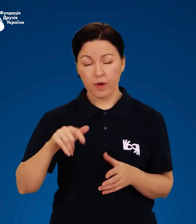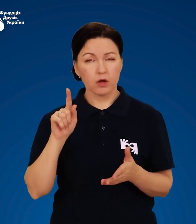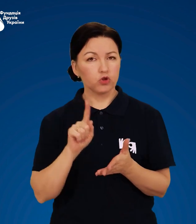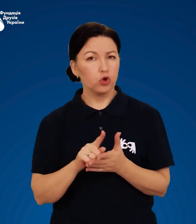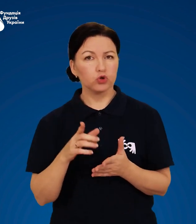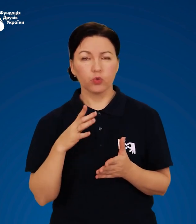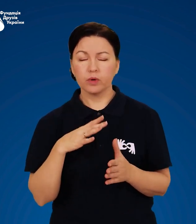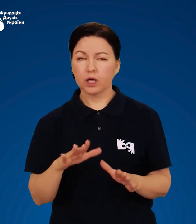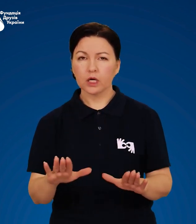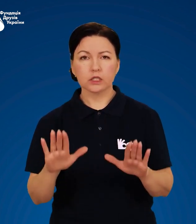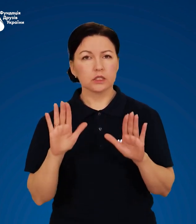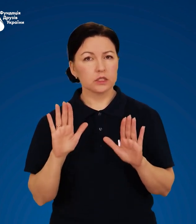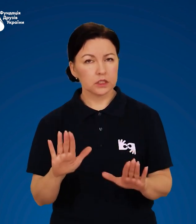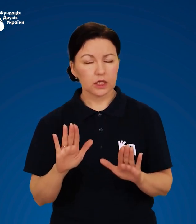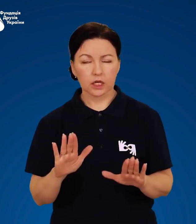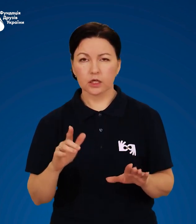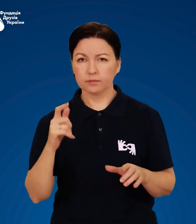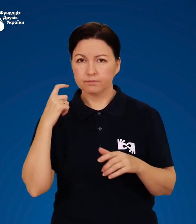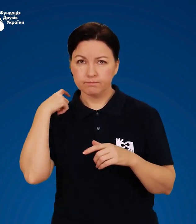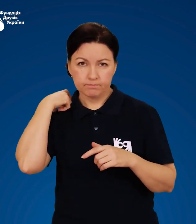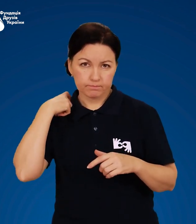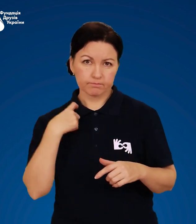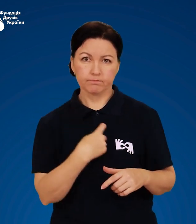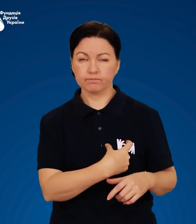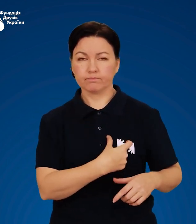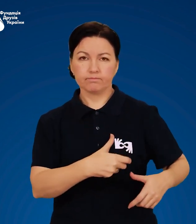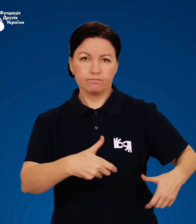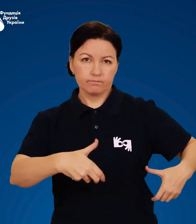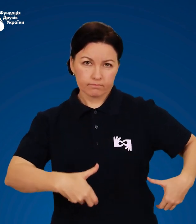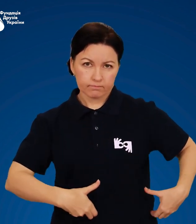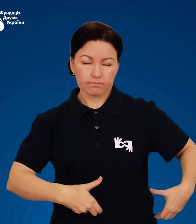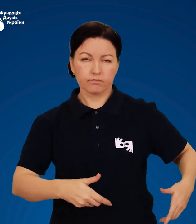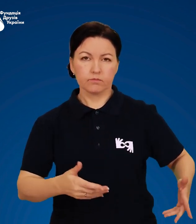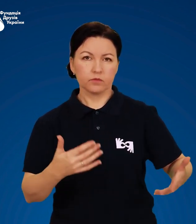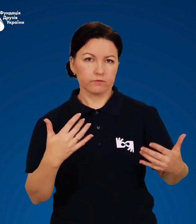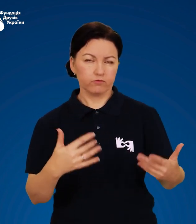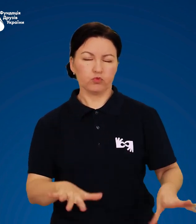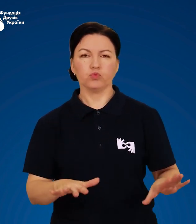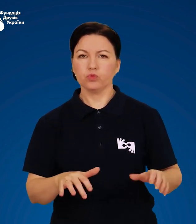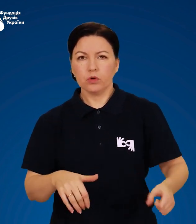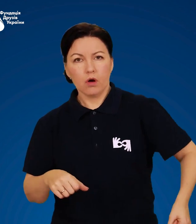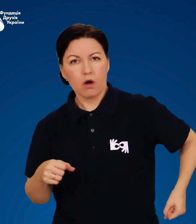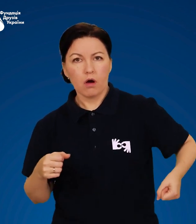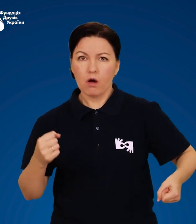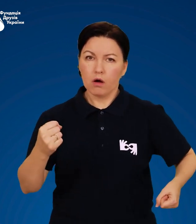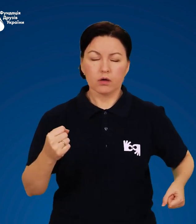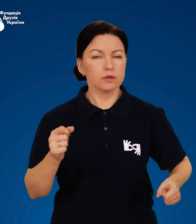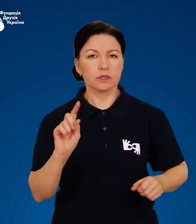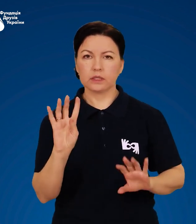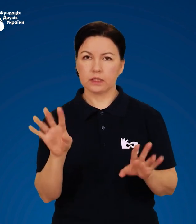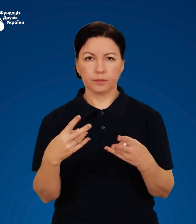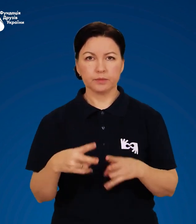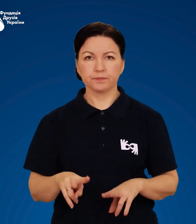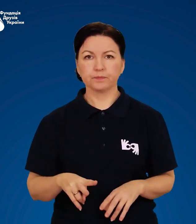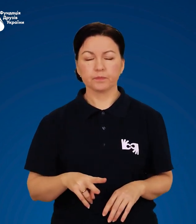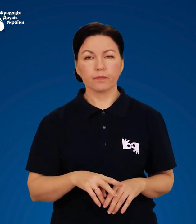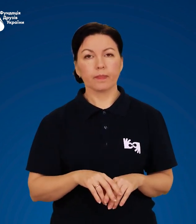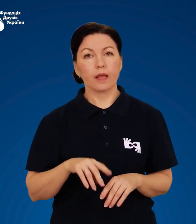то вона повинна бути тільки такою, яку можна носити через плече. Пам'ятайте,